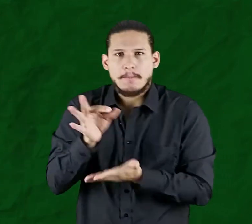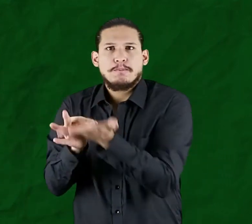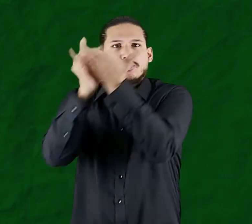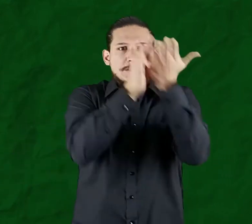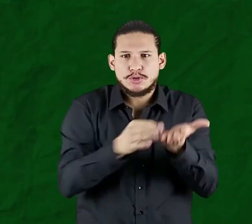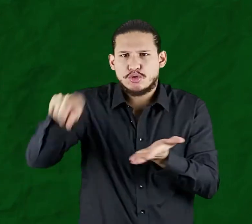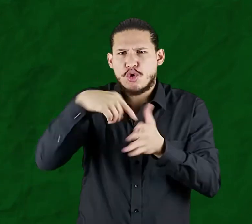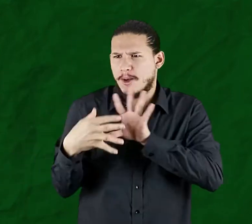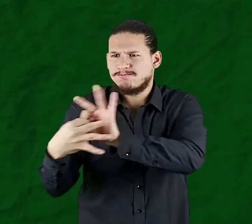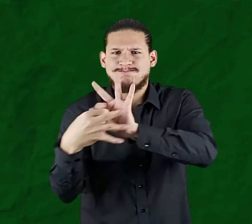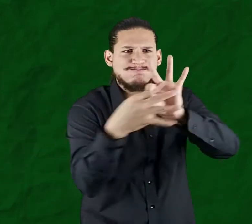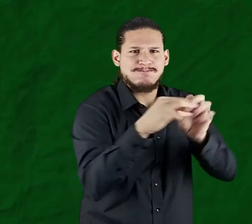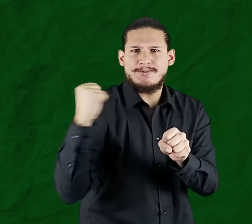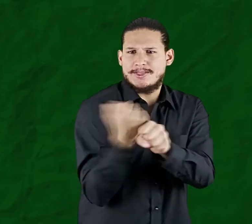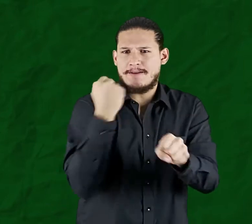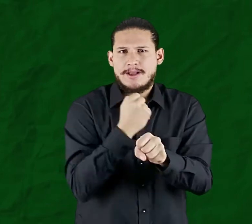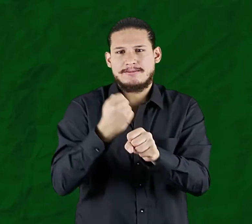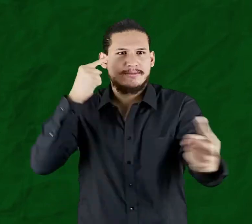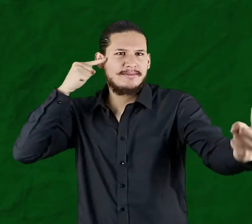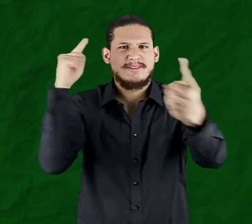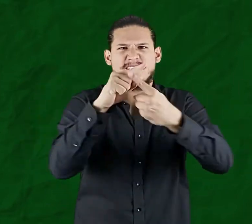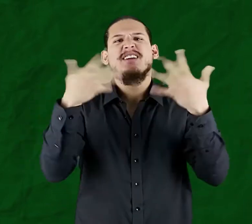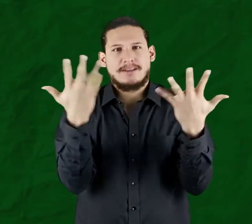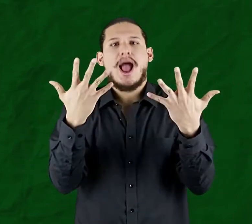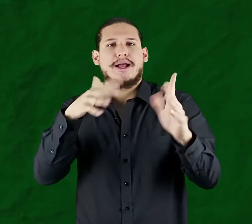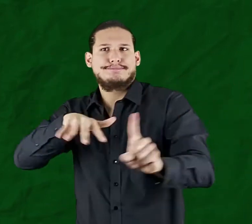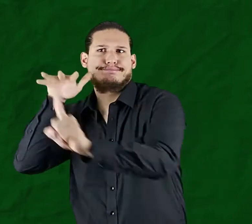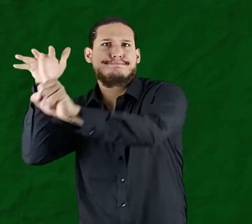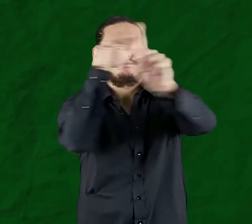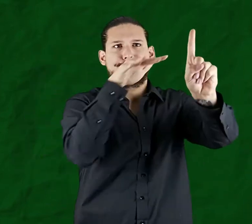acciones de incidencia hacia los entes gubernamentales respectivos.